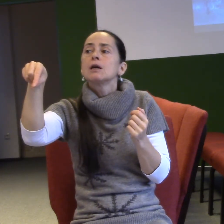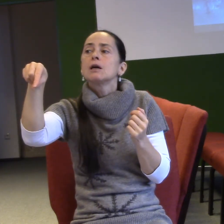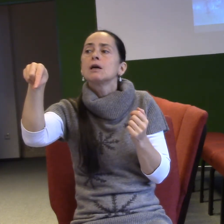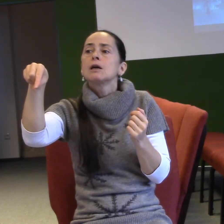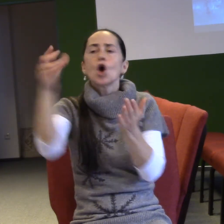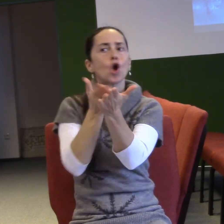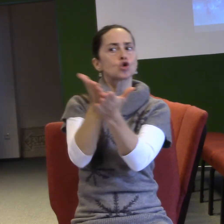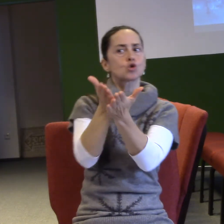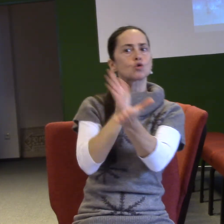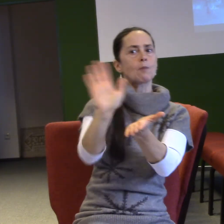Zvedněte, prosím, ruku.